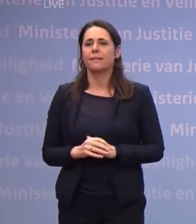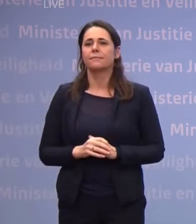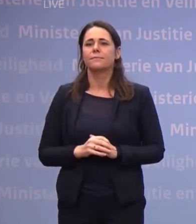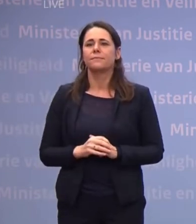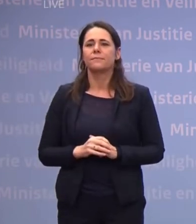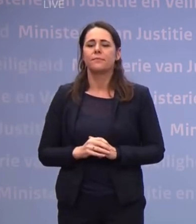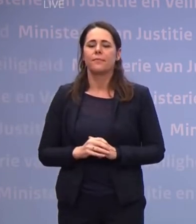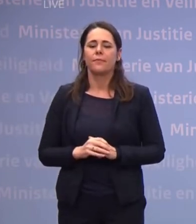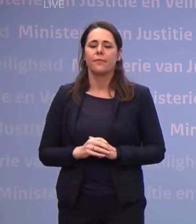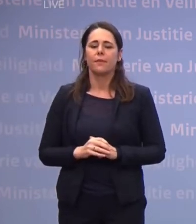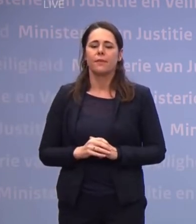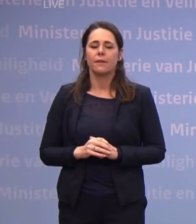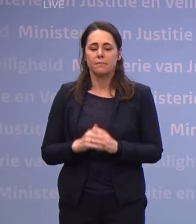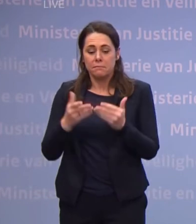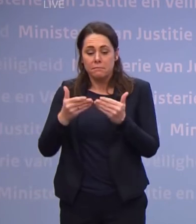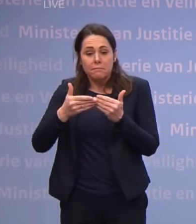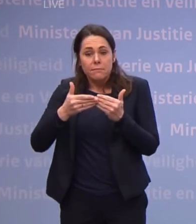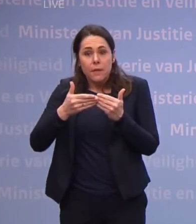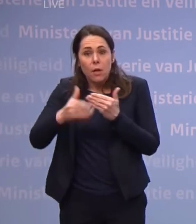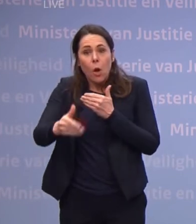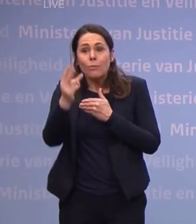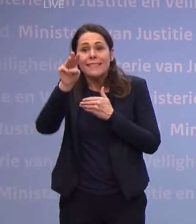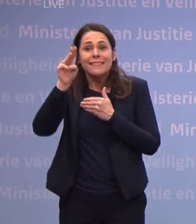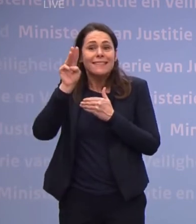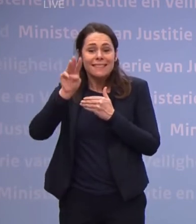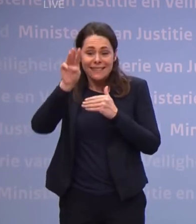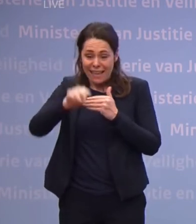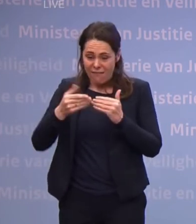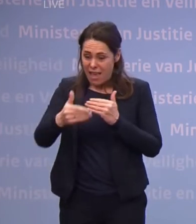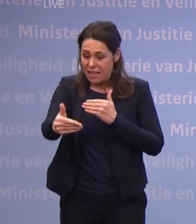Wat gaat er de komende drie weken gebeuren?